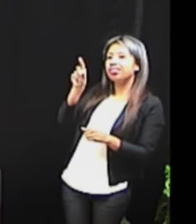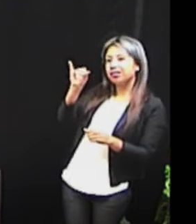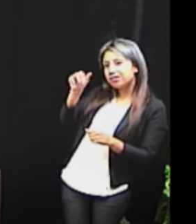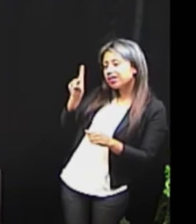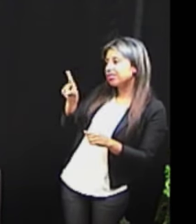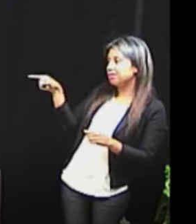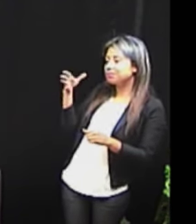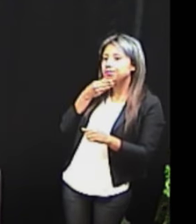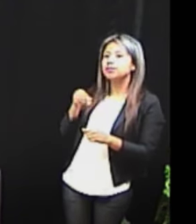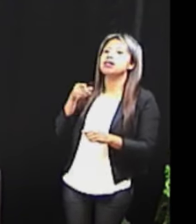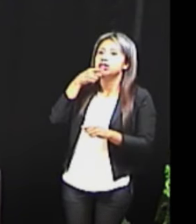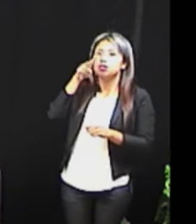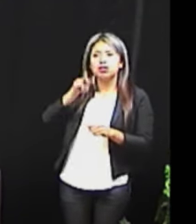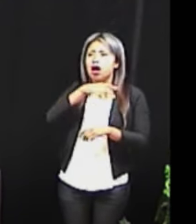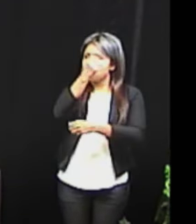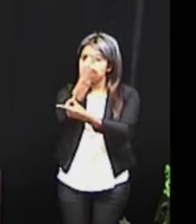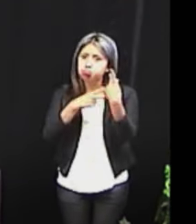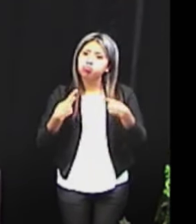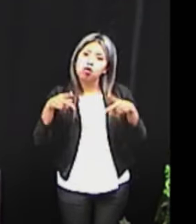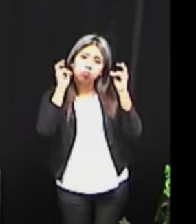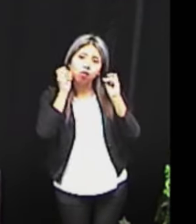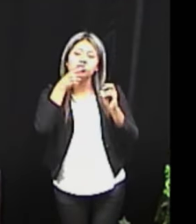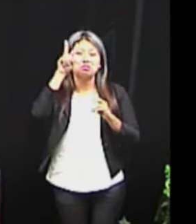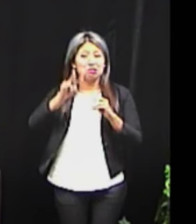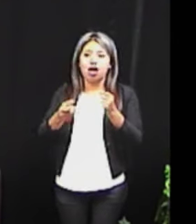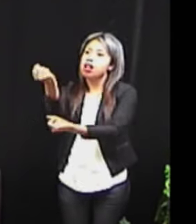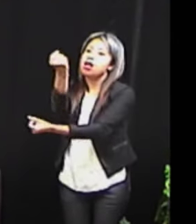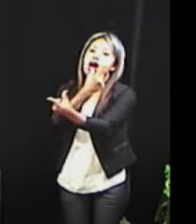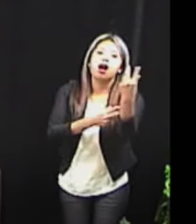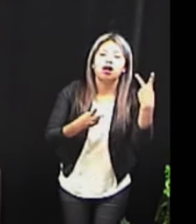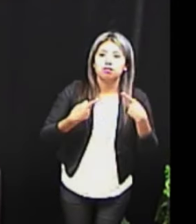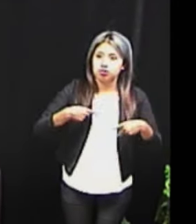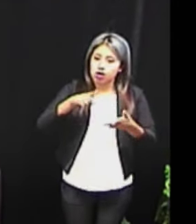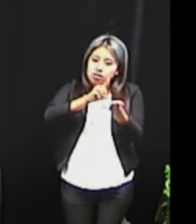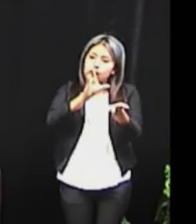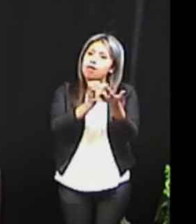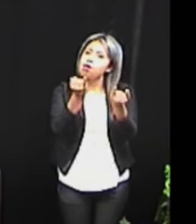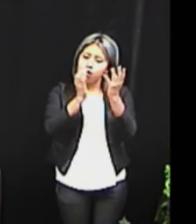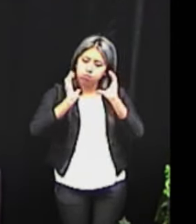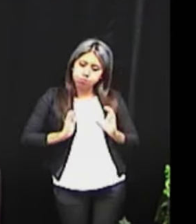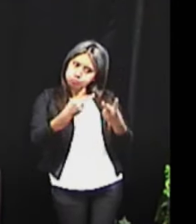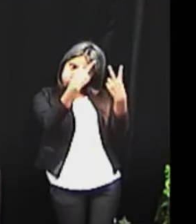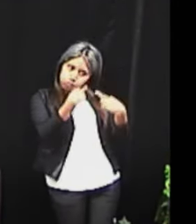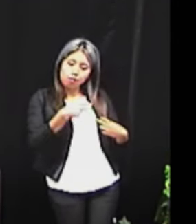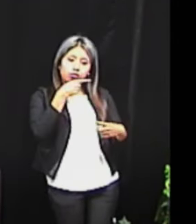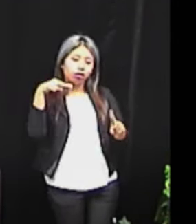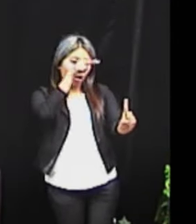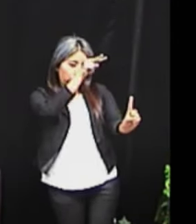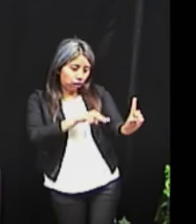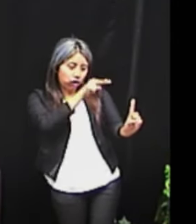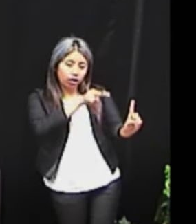a toda la gente que nos escucha, lo mismo sucede con las personas con discapacidad física. No es correcto que les